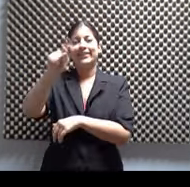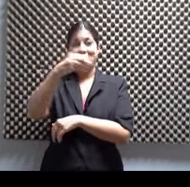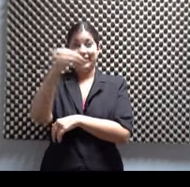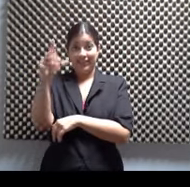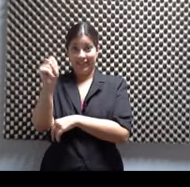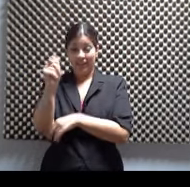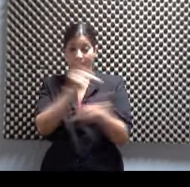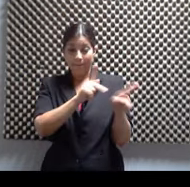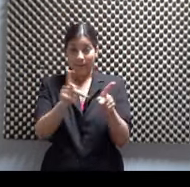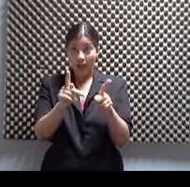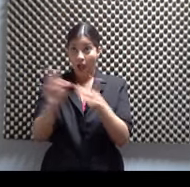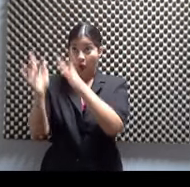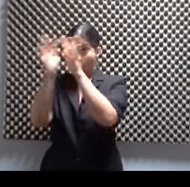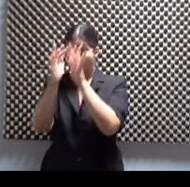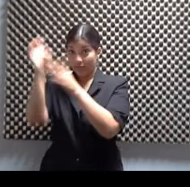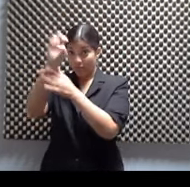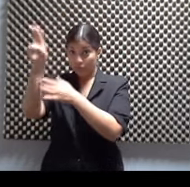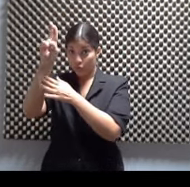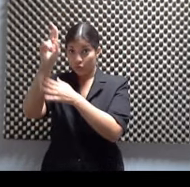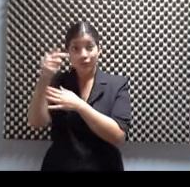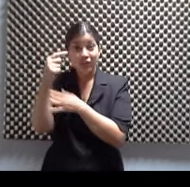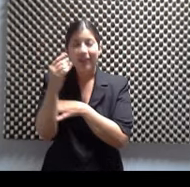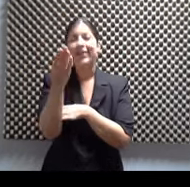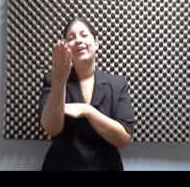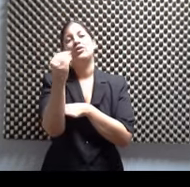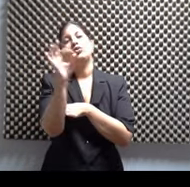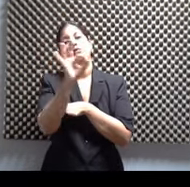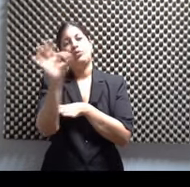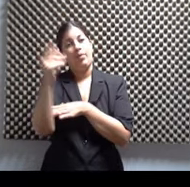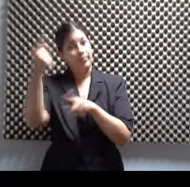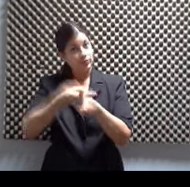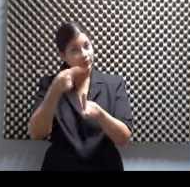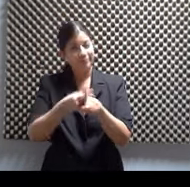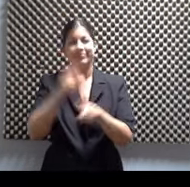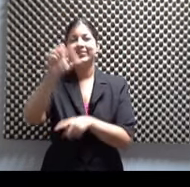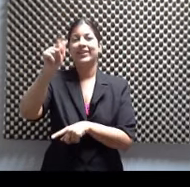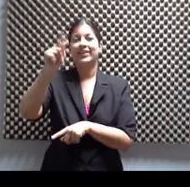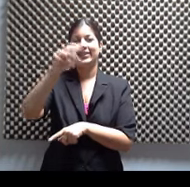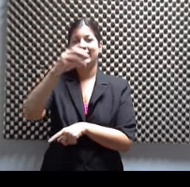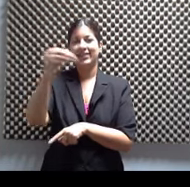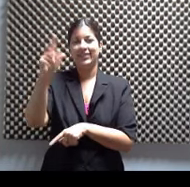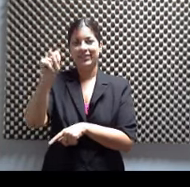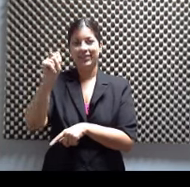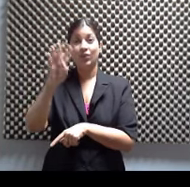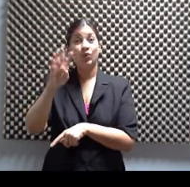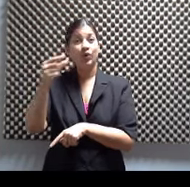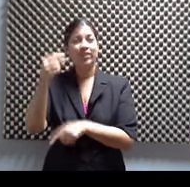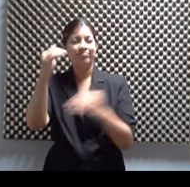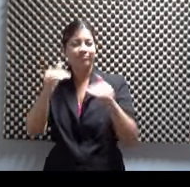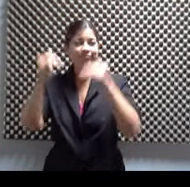incluyen roaming en los Estados Unidos desde solo $14.99 mensual. AT&T, la red 4G más avanzada. Detalles en la prensa.